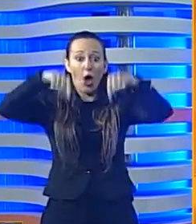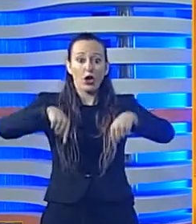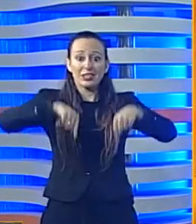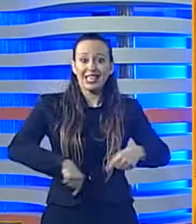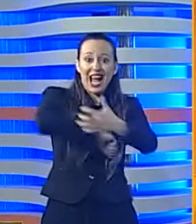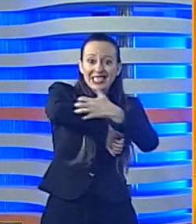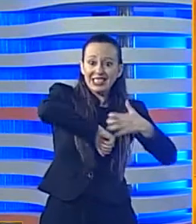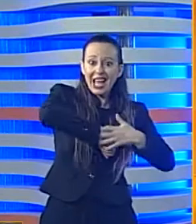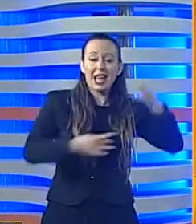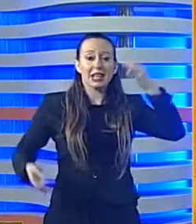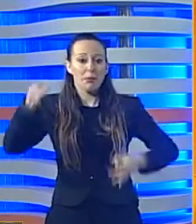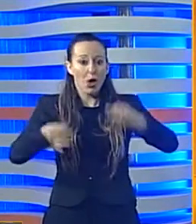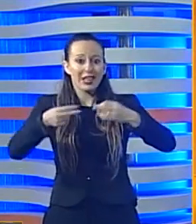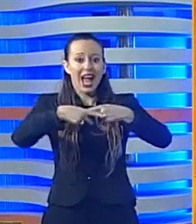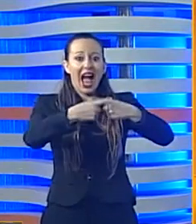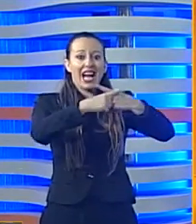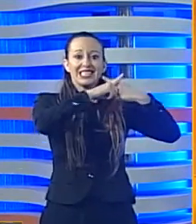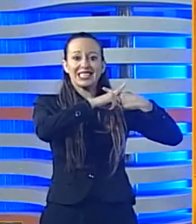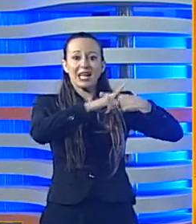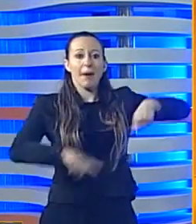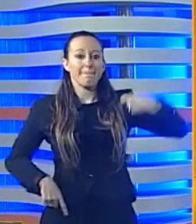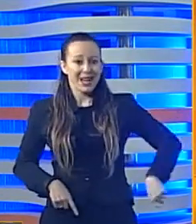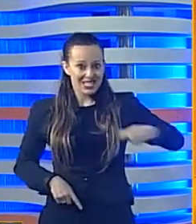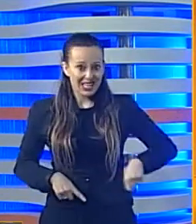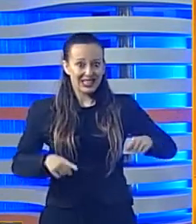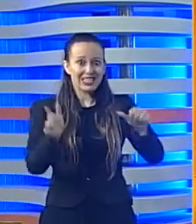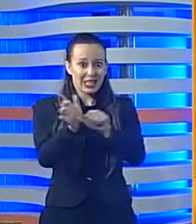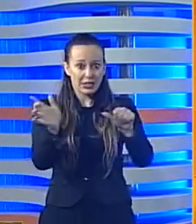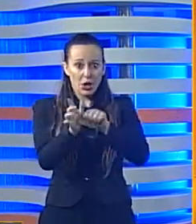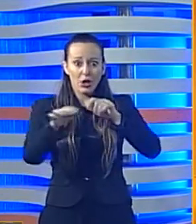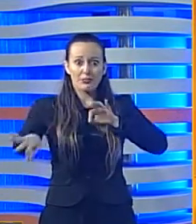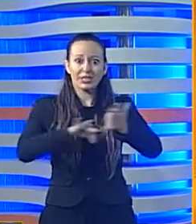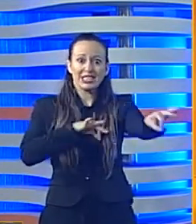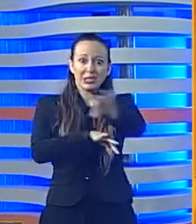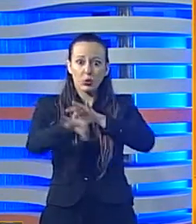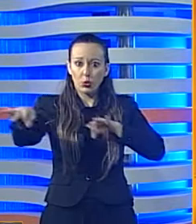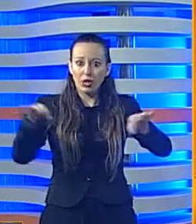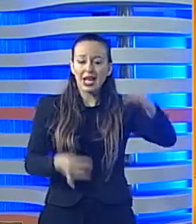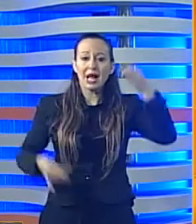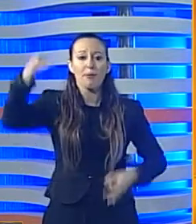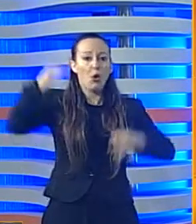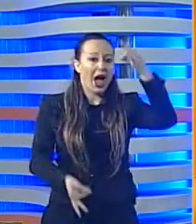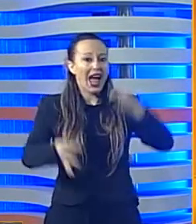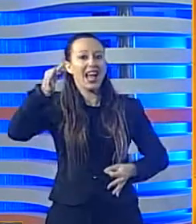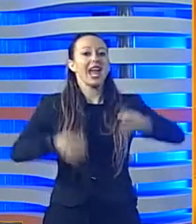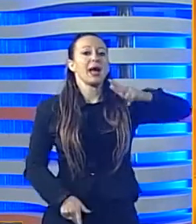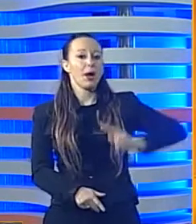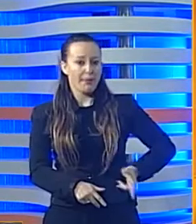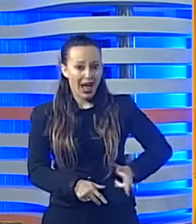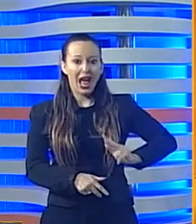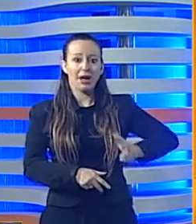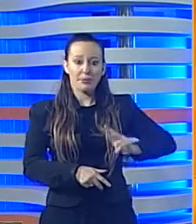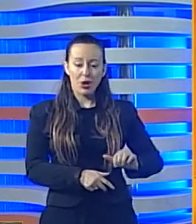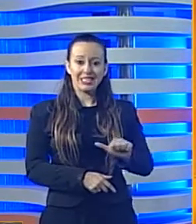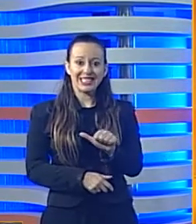Inizia oggi a Caltanissetta il processo per l'ex presidente della sezione misure di